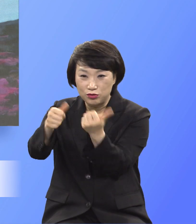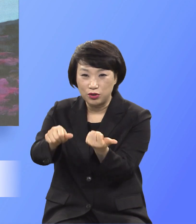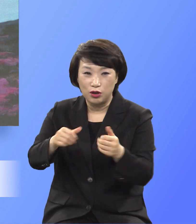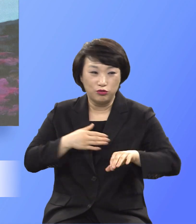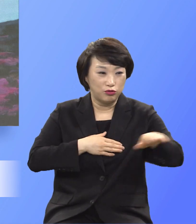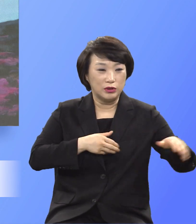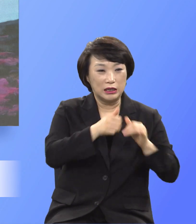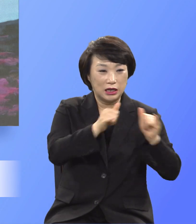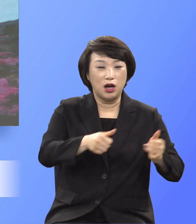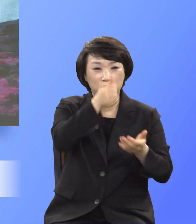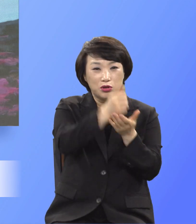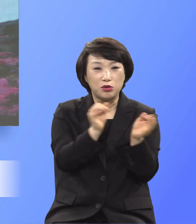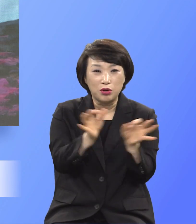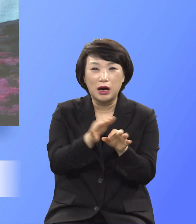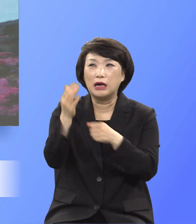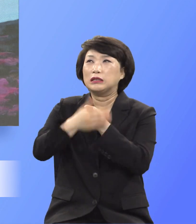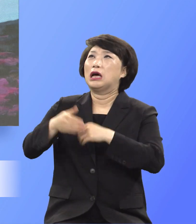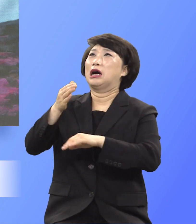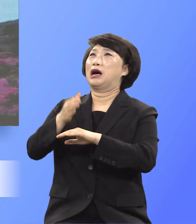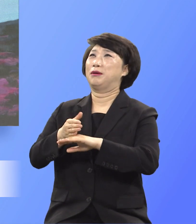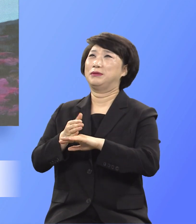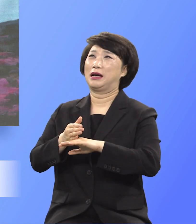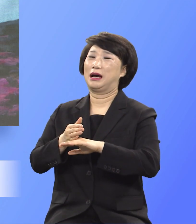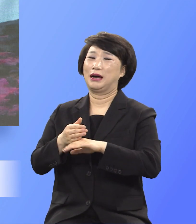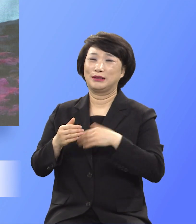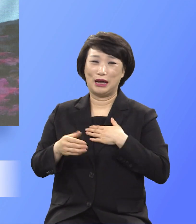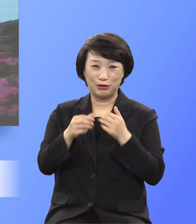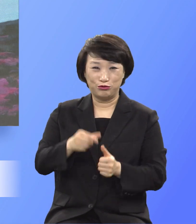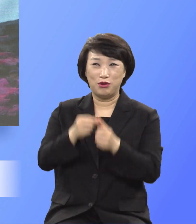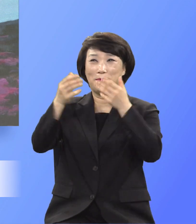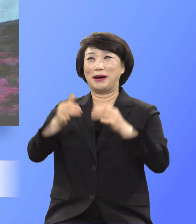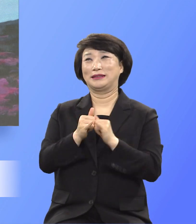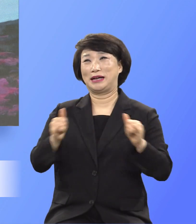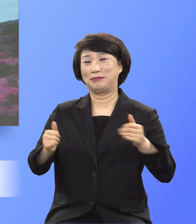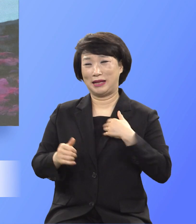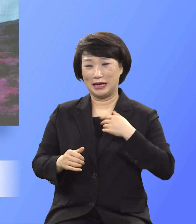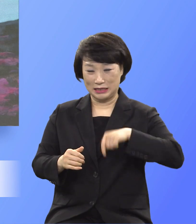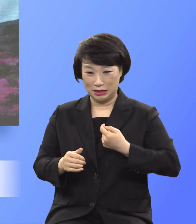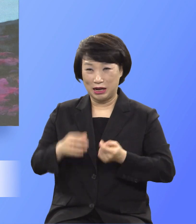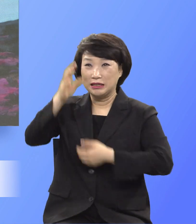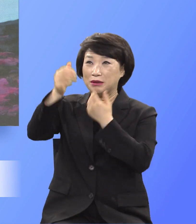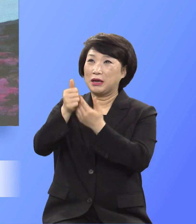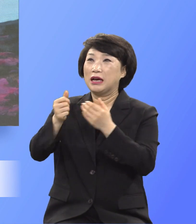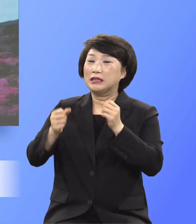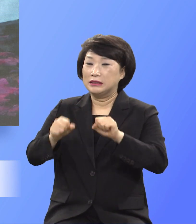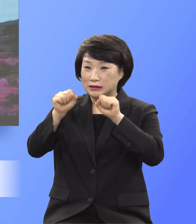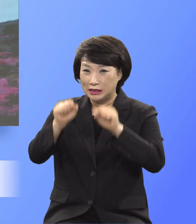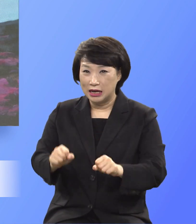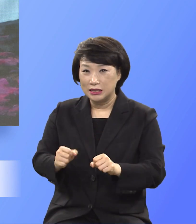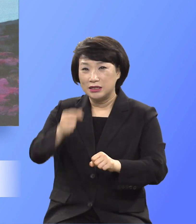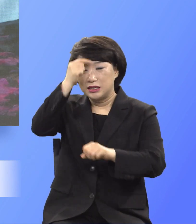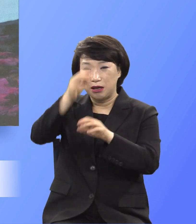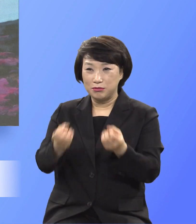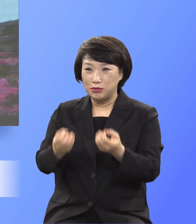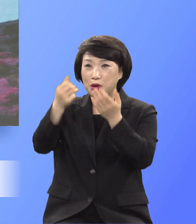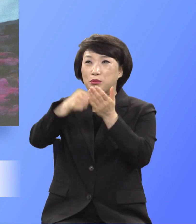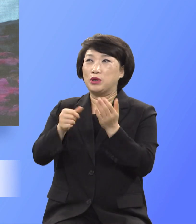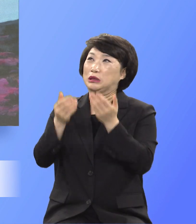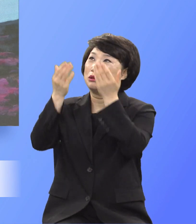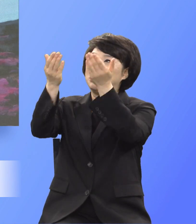감사하면서 구원받던 나도 나 자신을 하나님 앞에 산채 물러뜨리며 엄숙하고